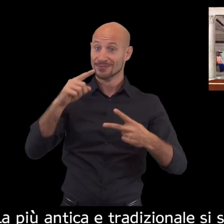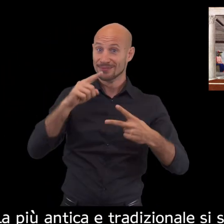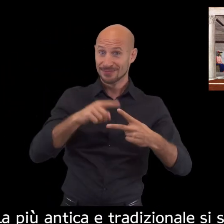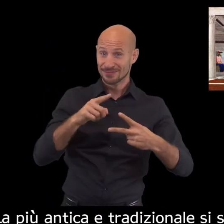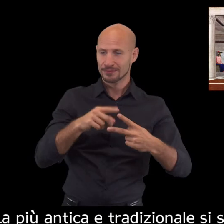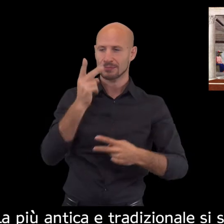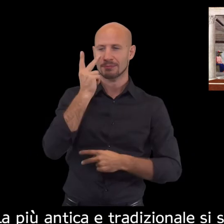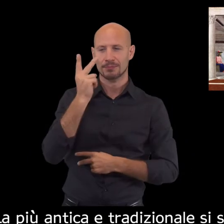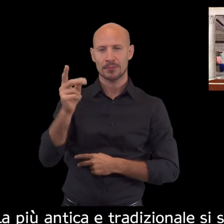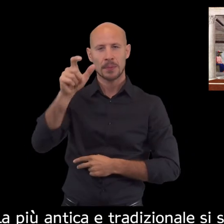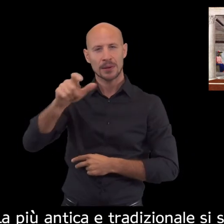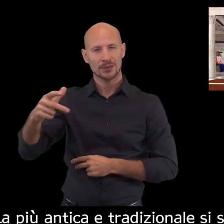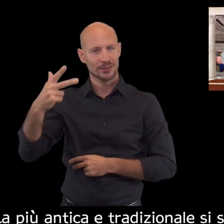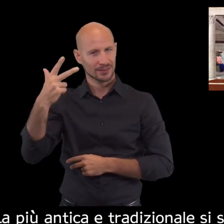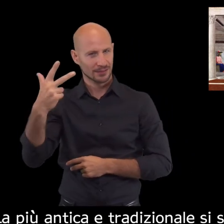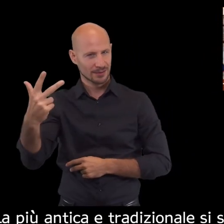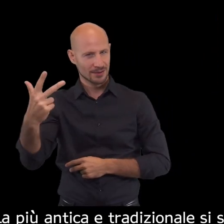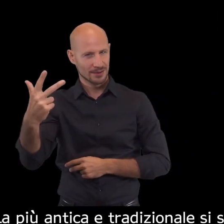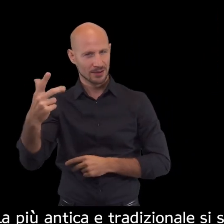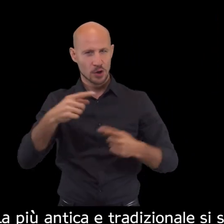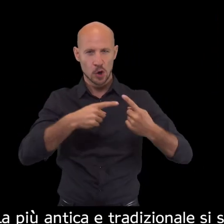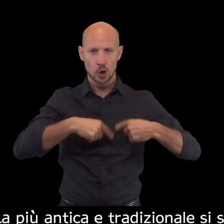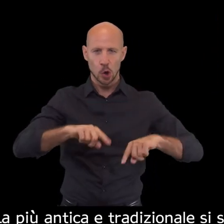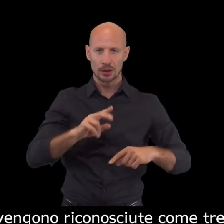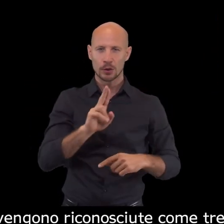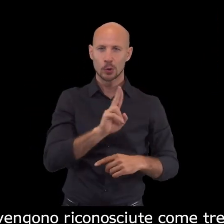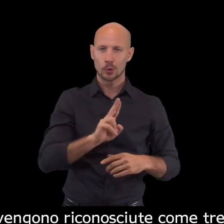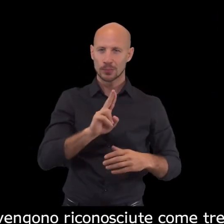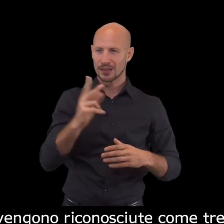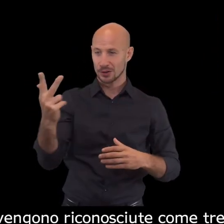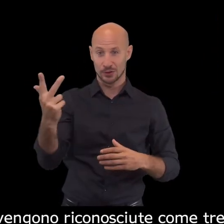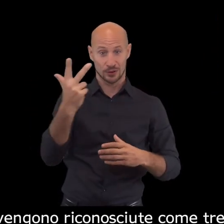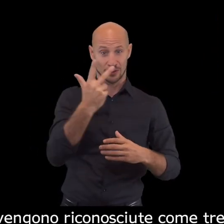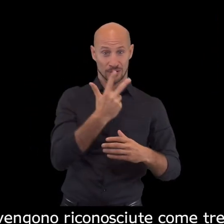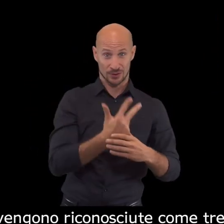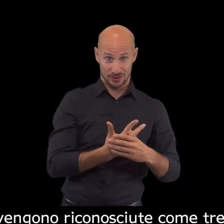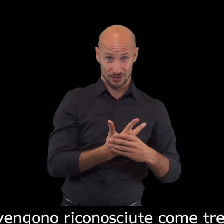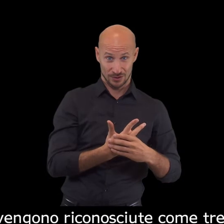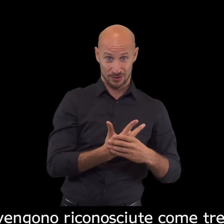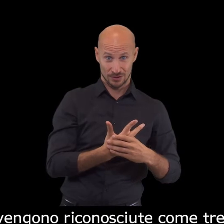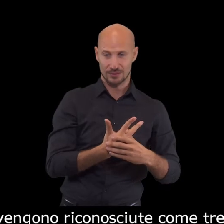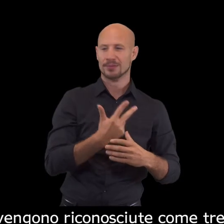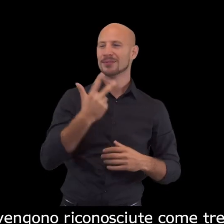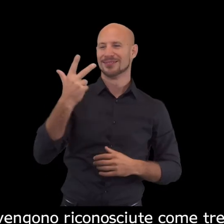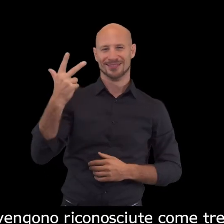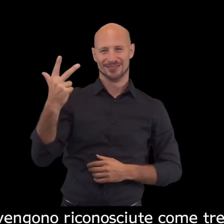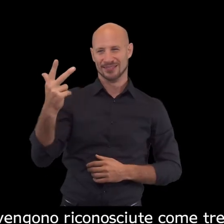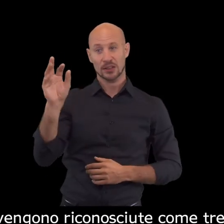più antica e tradizionale si sofferma sulle tre figure in primo piano a destra, che vengono riconosciute come tre personaggi della corte di Urbino.